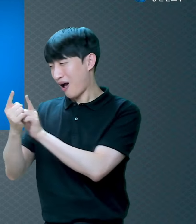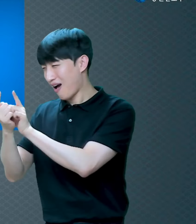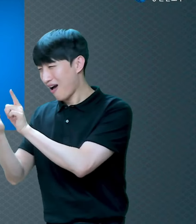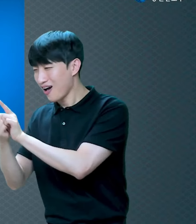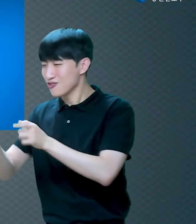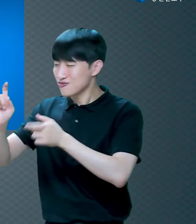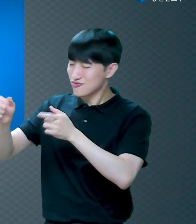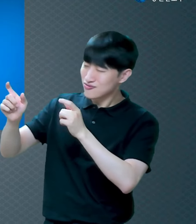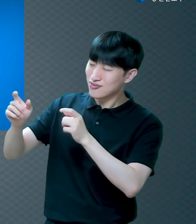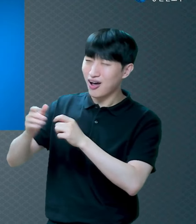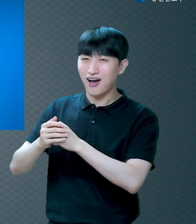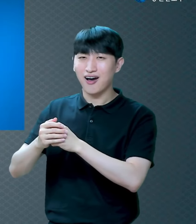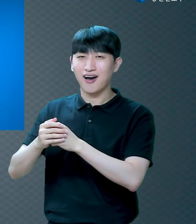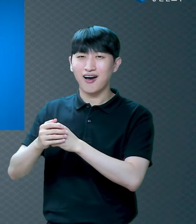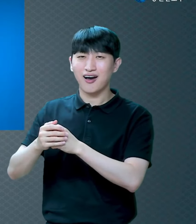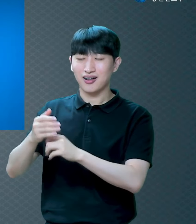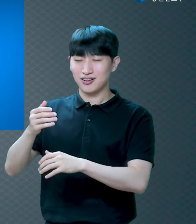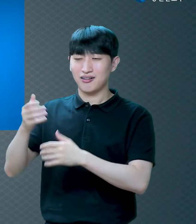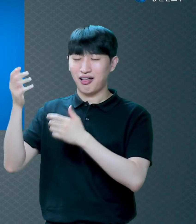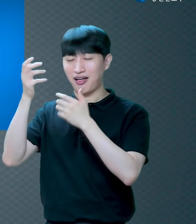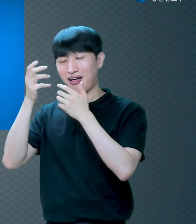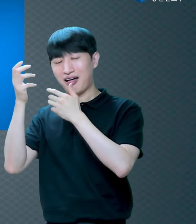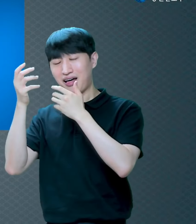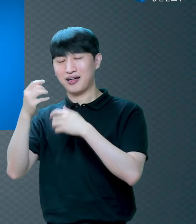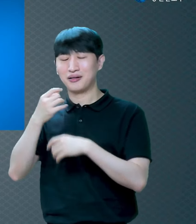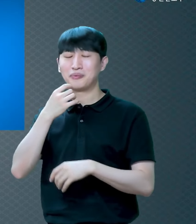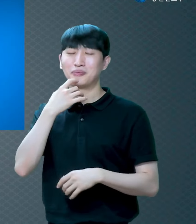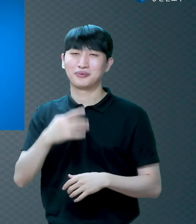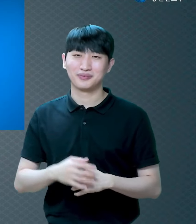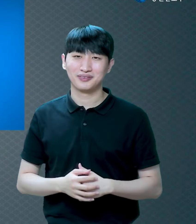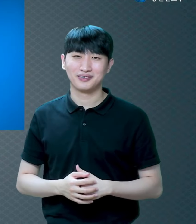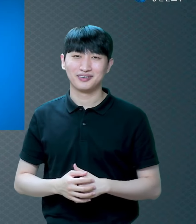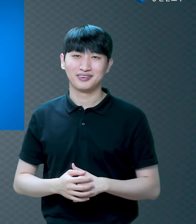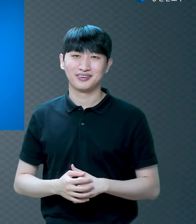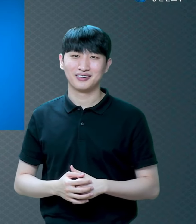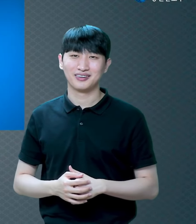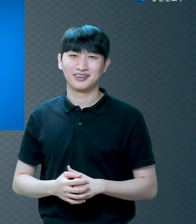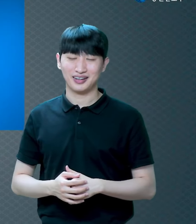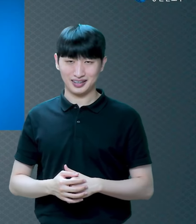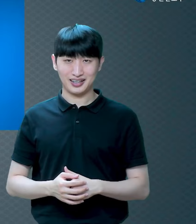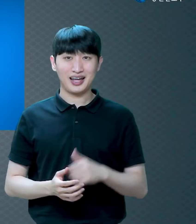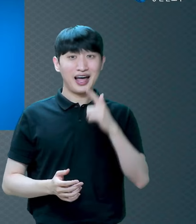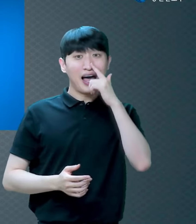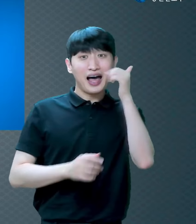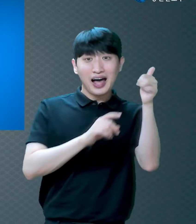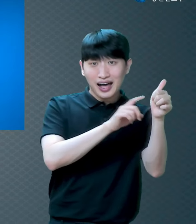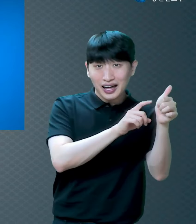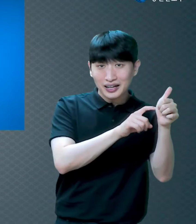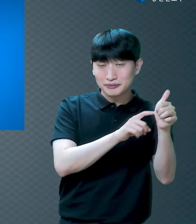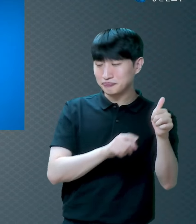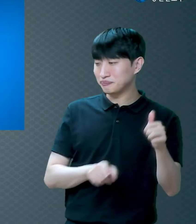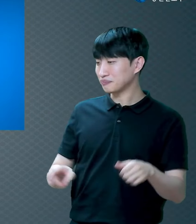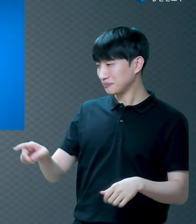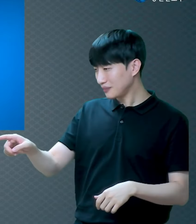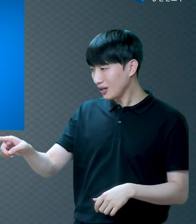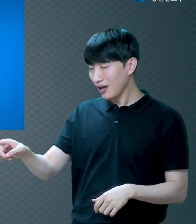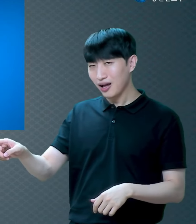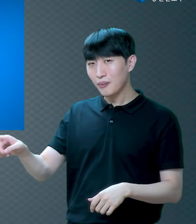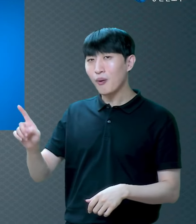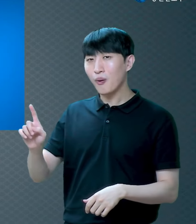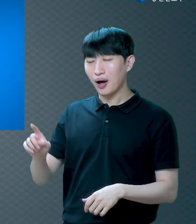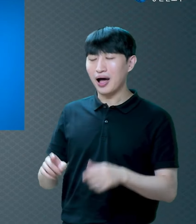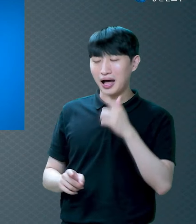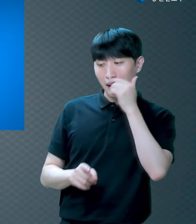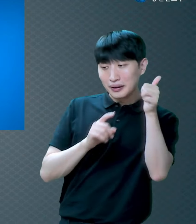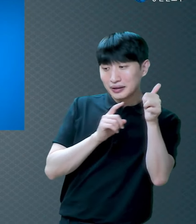저희 아버님이 교회는 싫은데 야 너 술 끄는 거 보니까 참